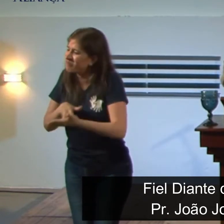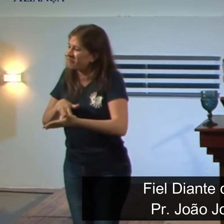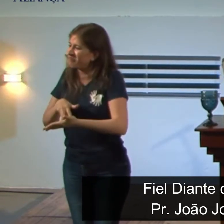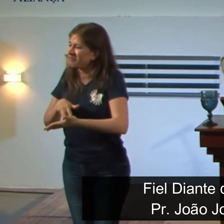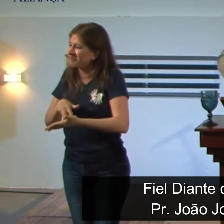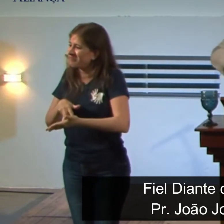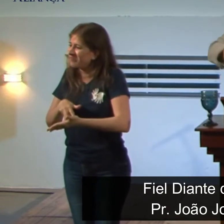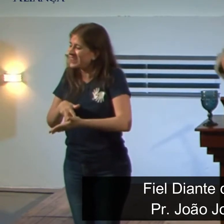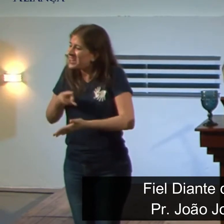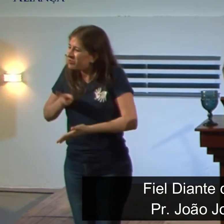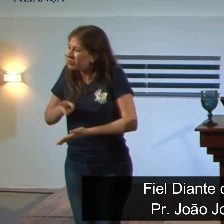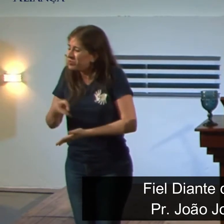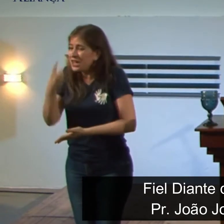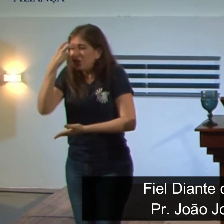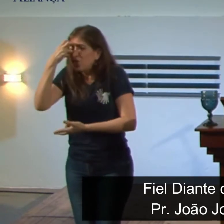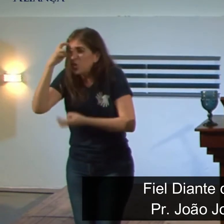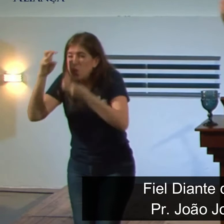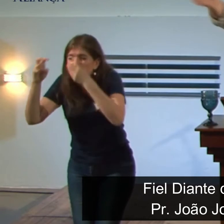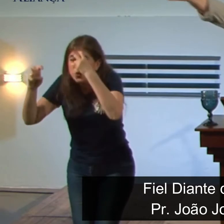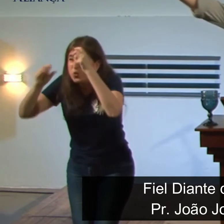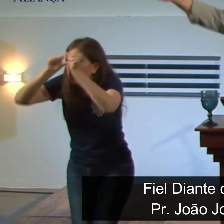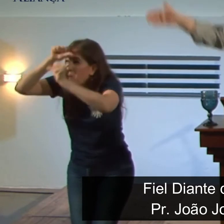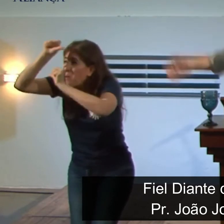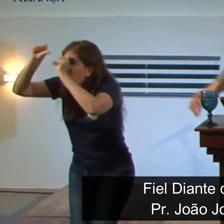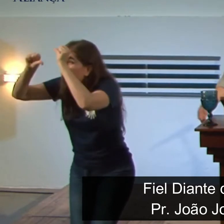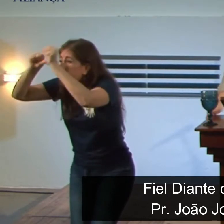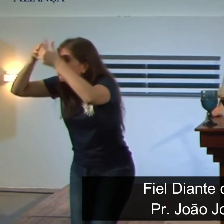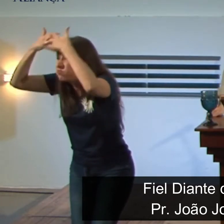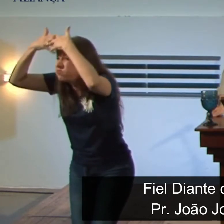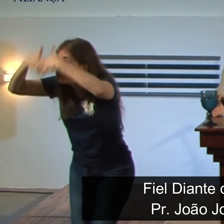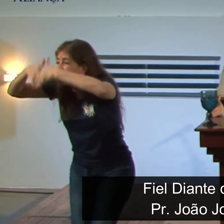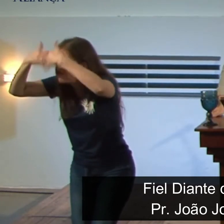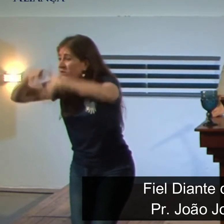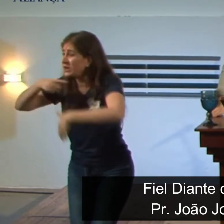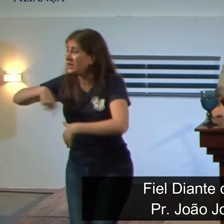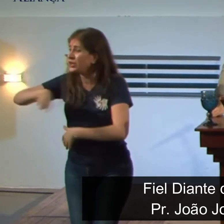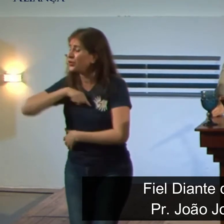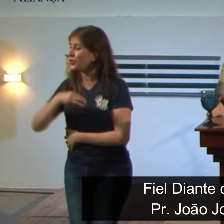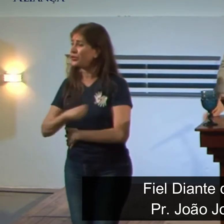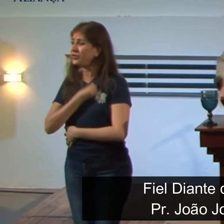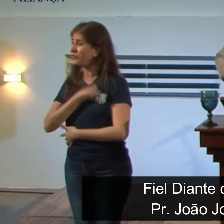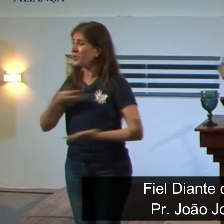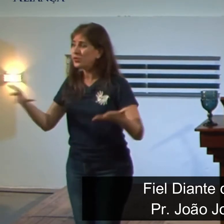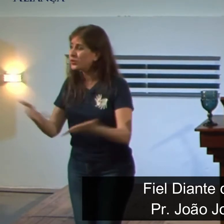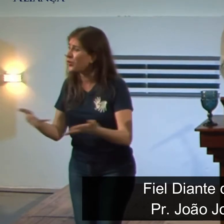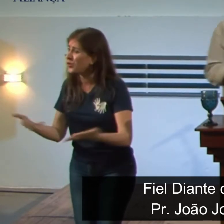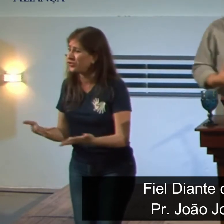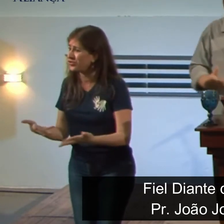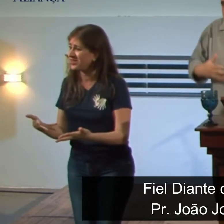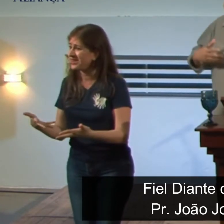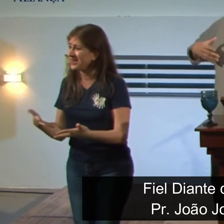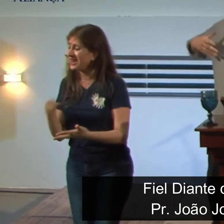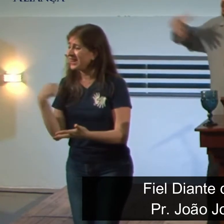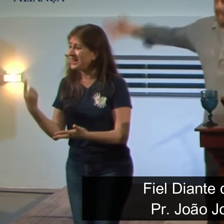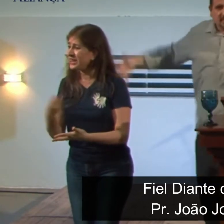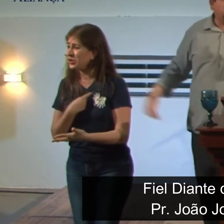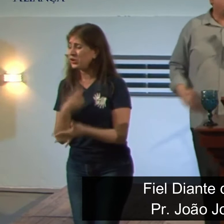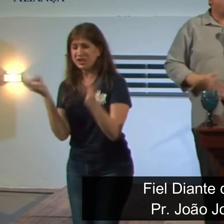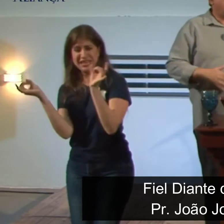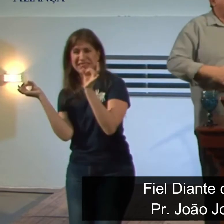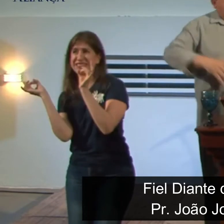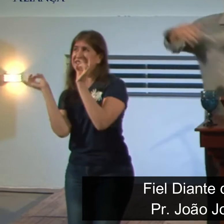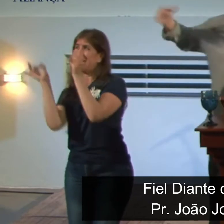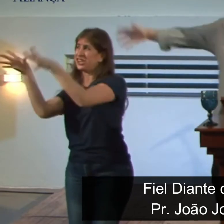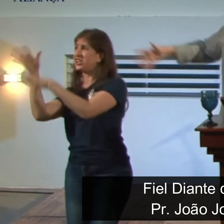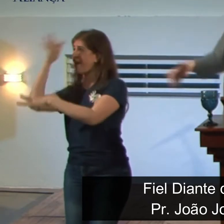processo de aculturação que nós estamos vivendo hoje nos nossos dias. Onde nós somos impelidos a deixar